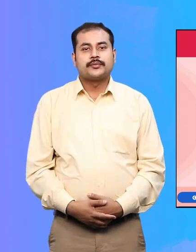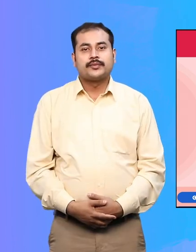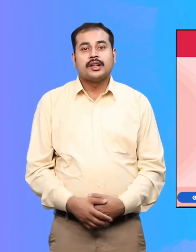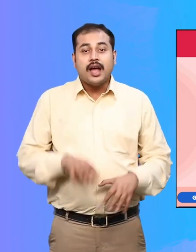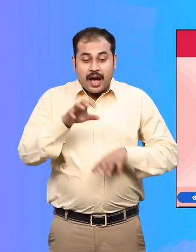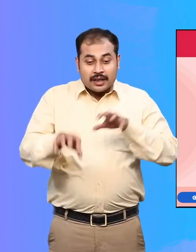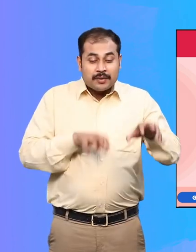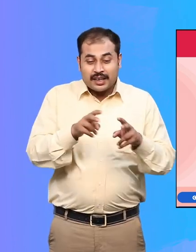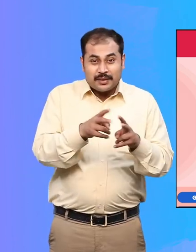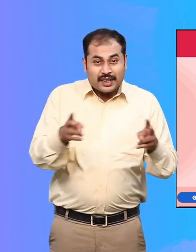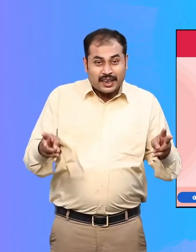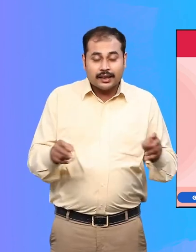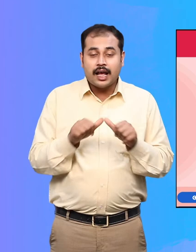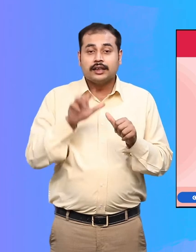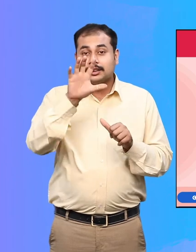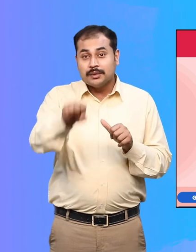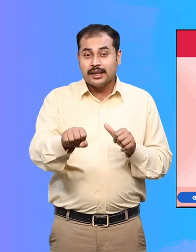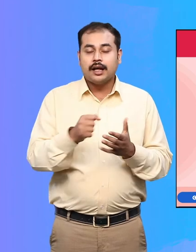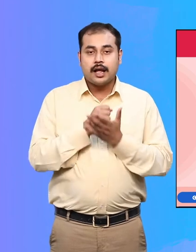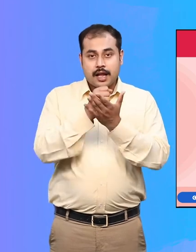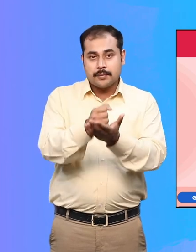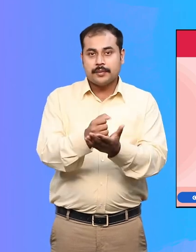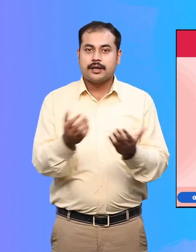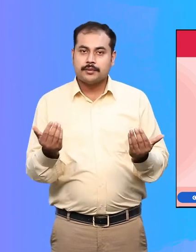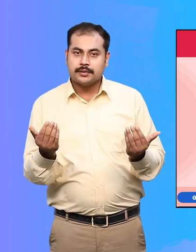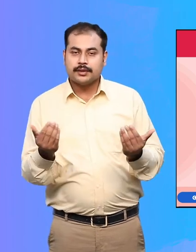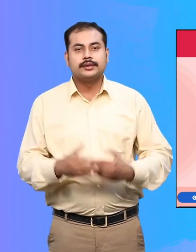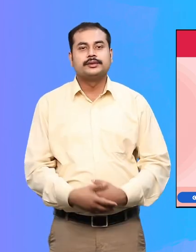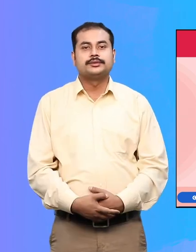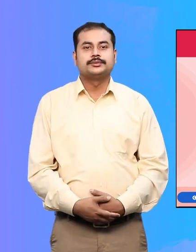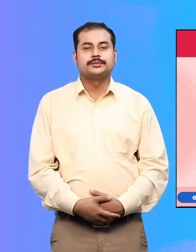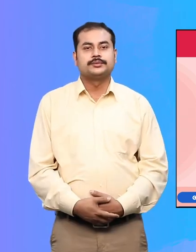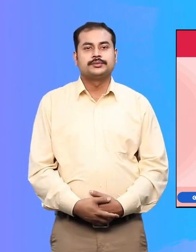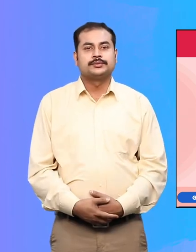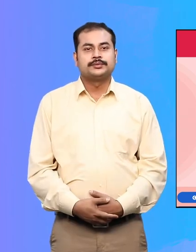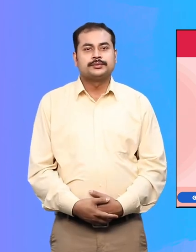Service Animal याने सेवा या गाइड पशु उपलब्ध है